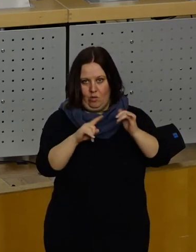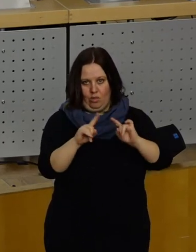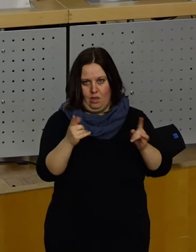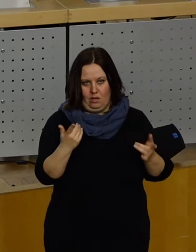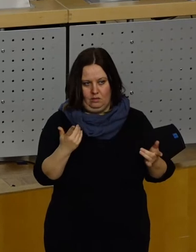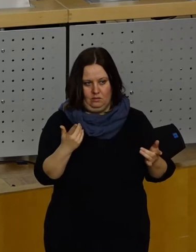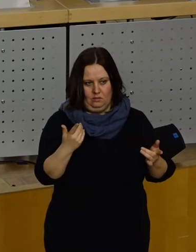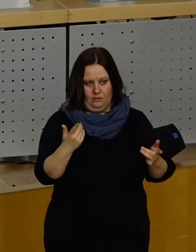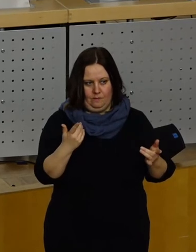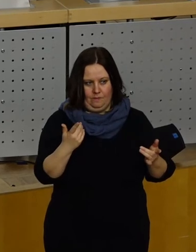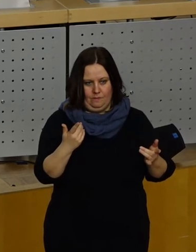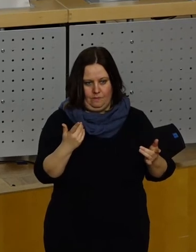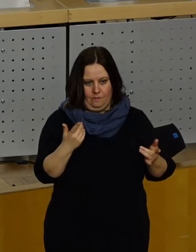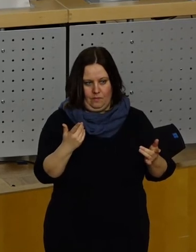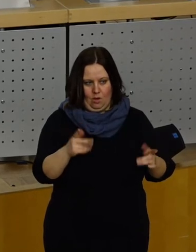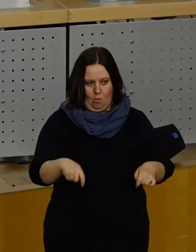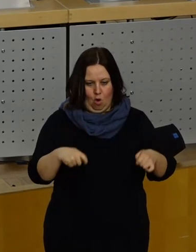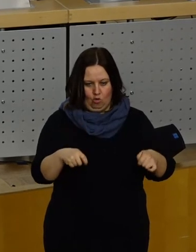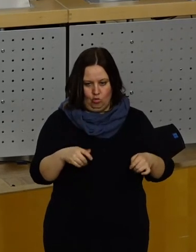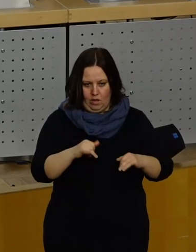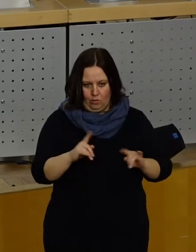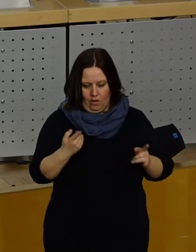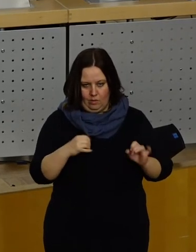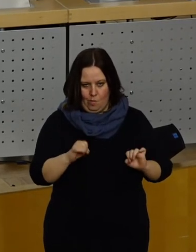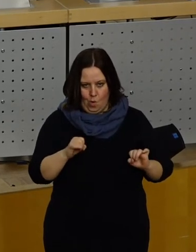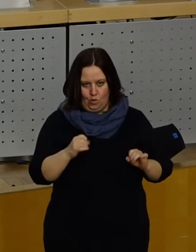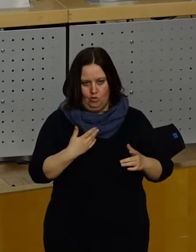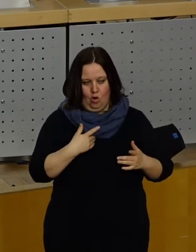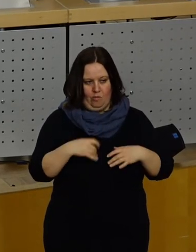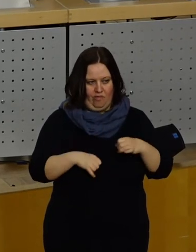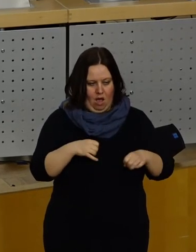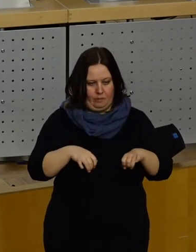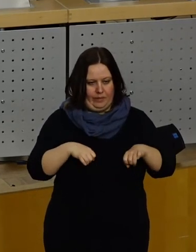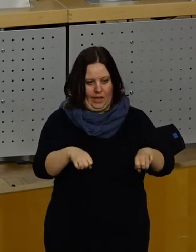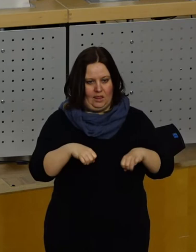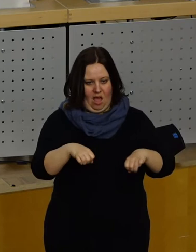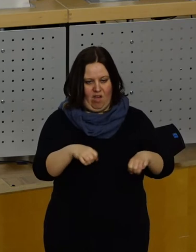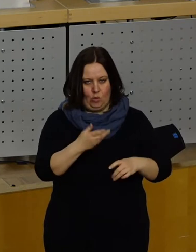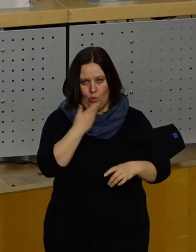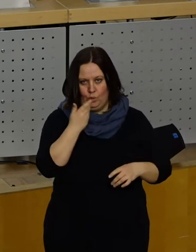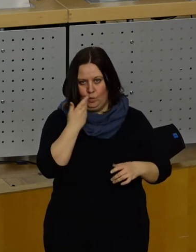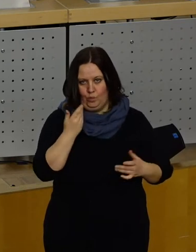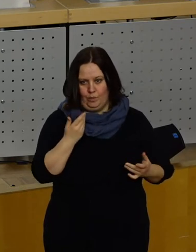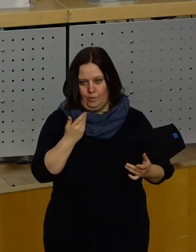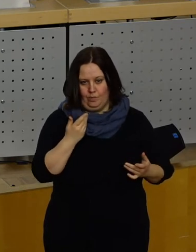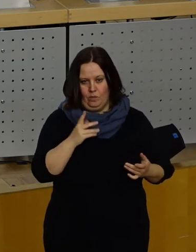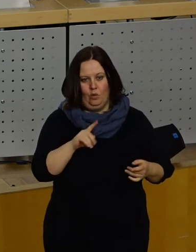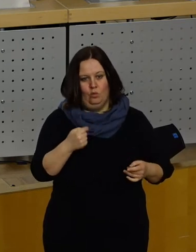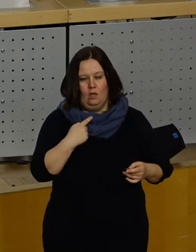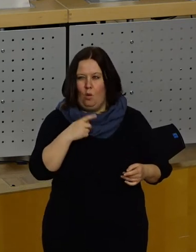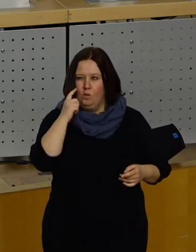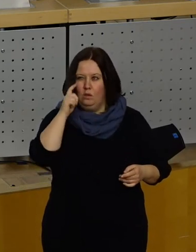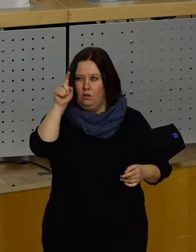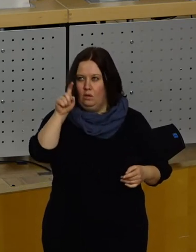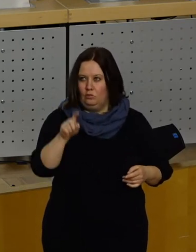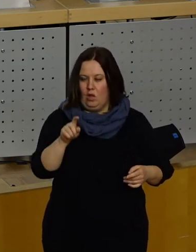Einstieg ermöglichen mit einem Rollstuhl, mit einem Fahrrad, mit einem Kinderwagen oder eben nicht. Und dann kann man sich darauf